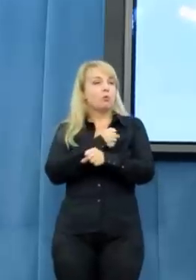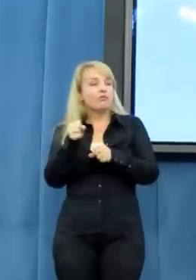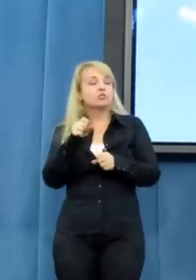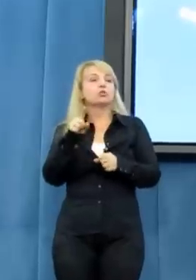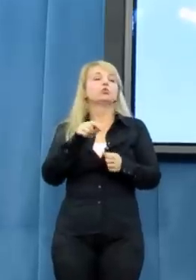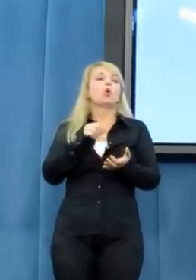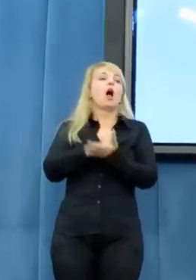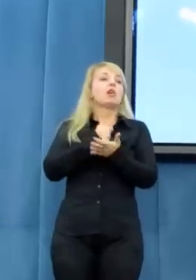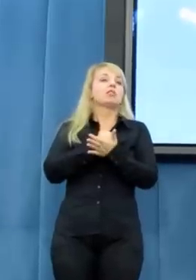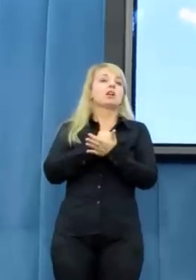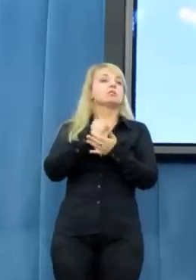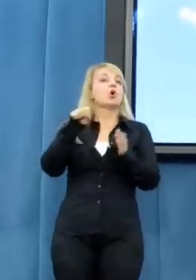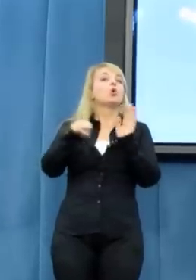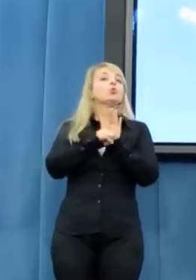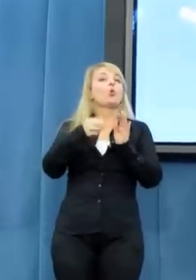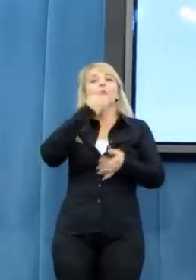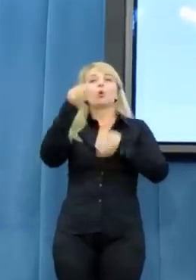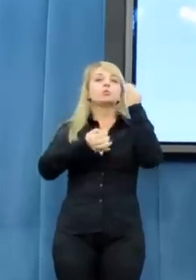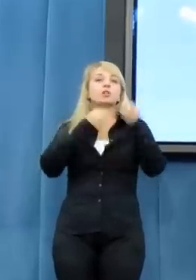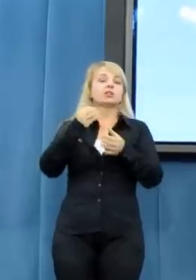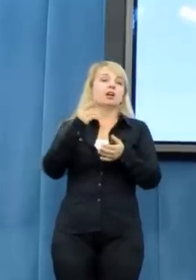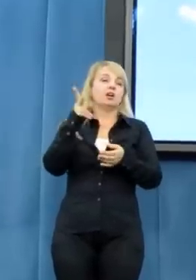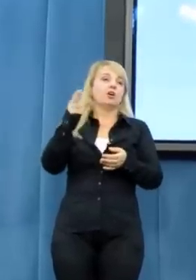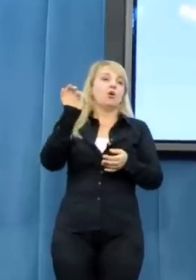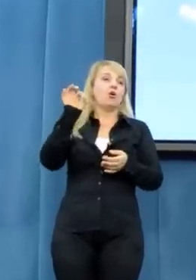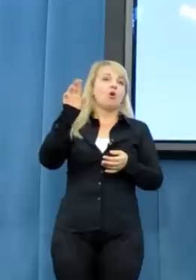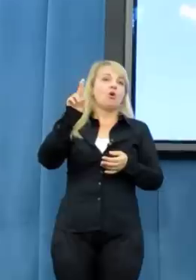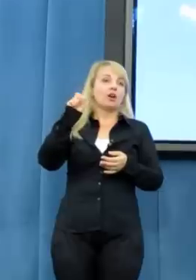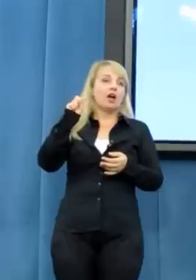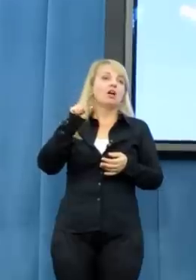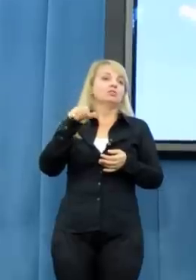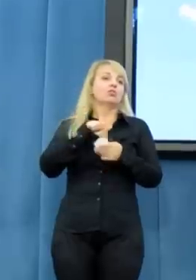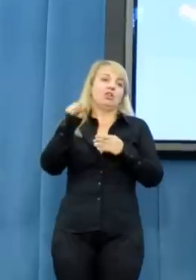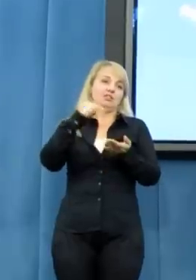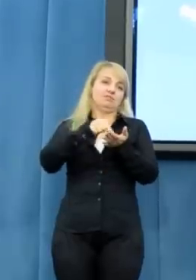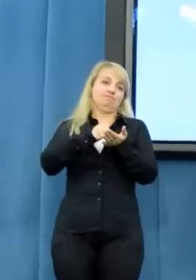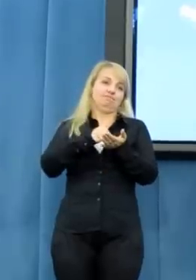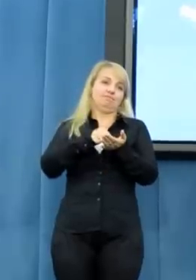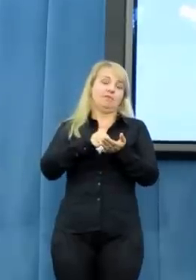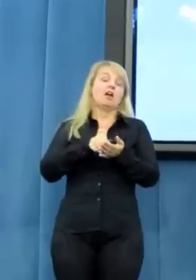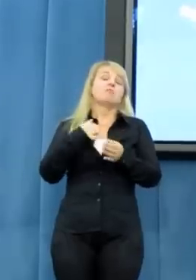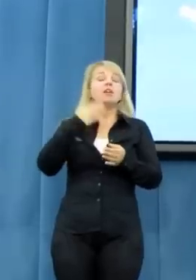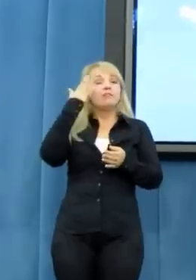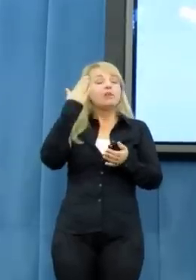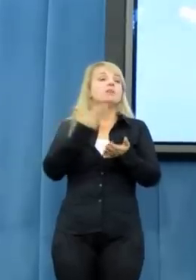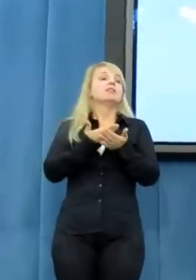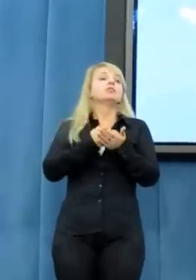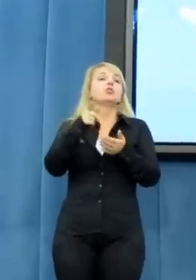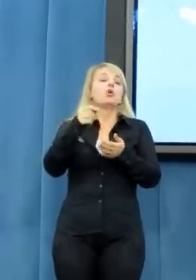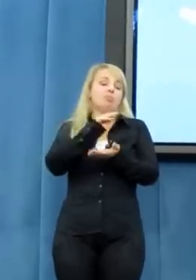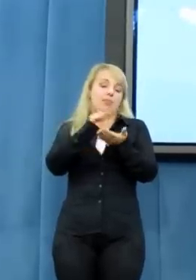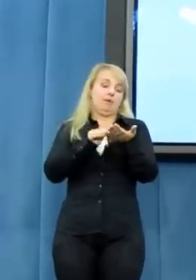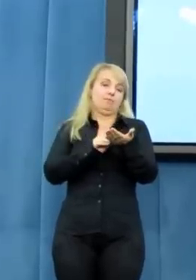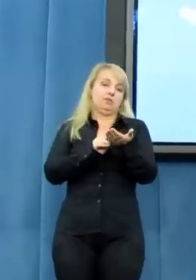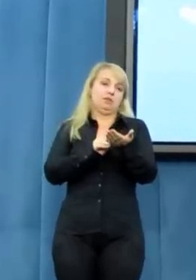nie do kory w tej sprawie. Pan Ziobro powinien pisać. Ale wiemy oczywiście, dlaczego napisał. Chodzi głównie o to,